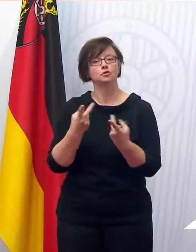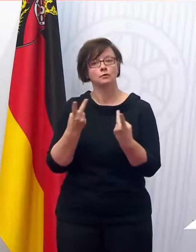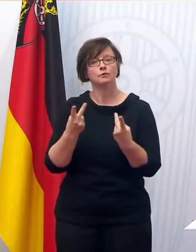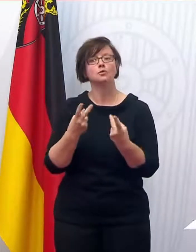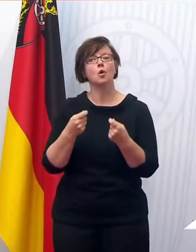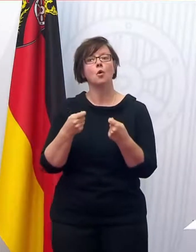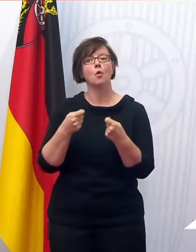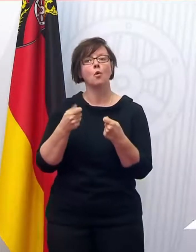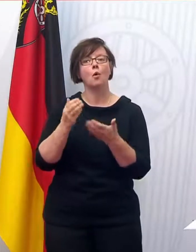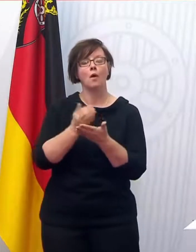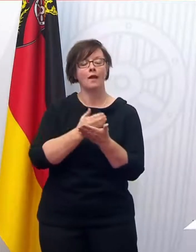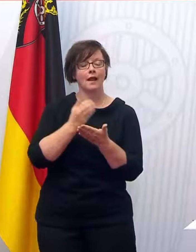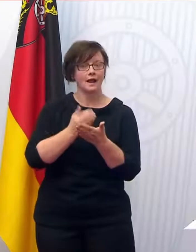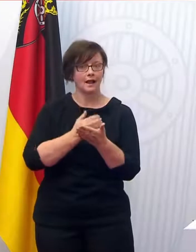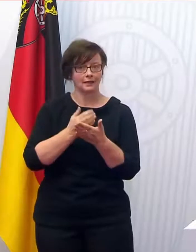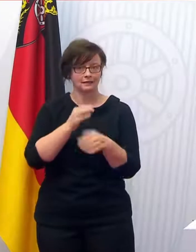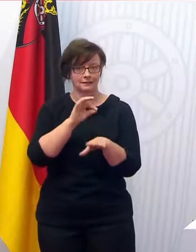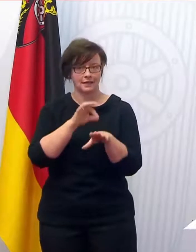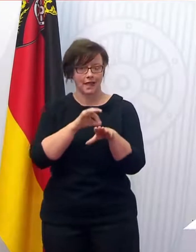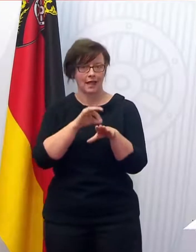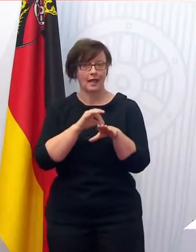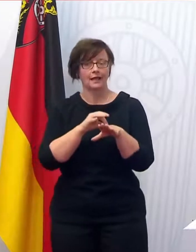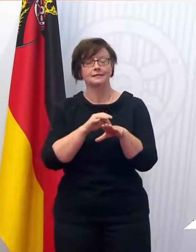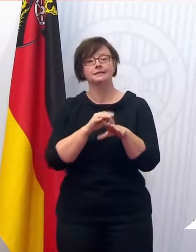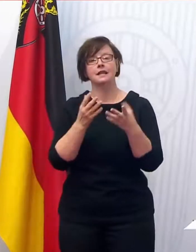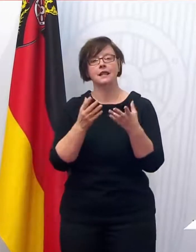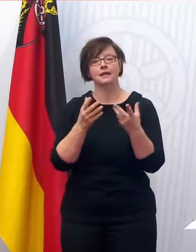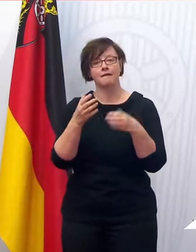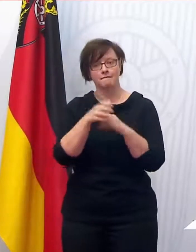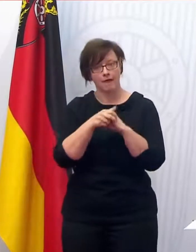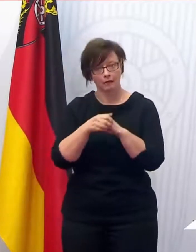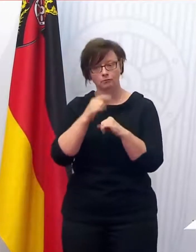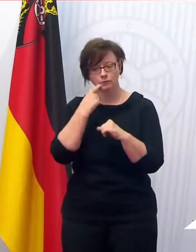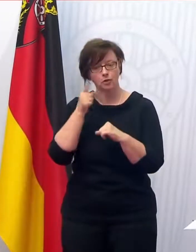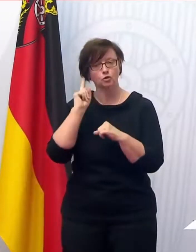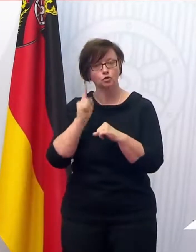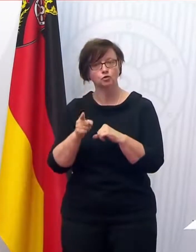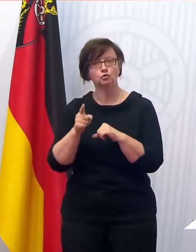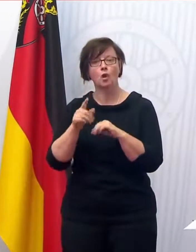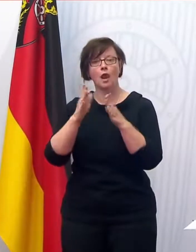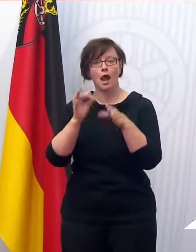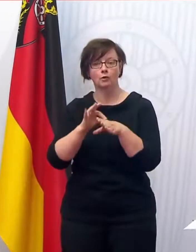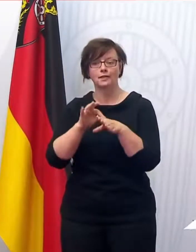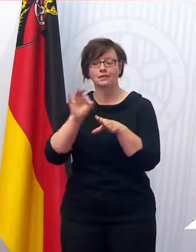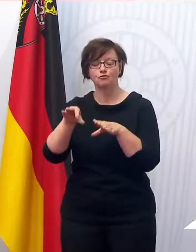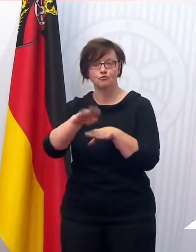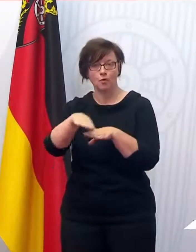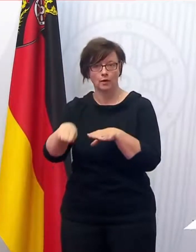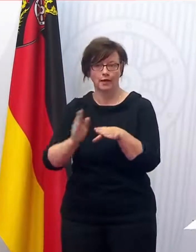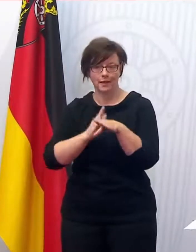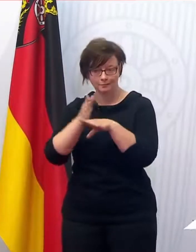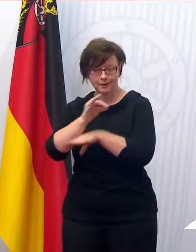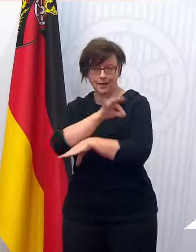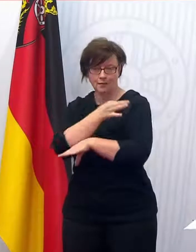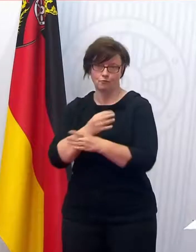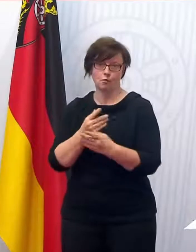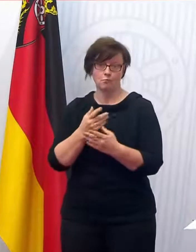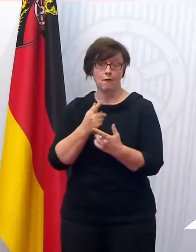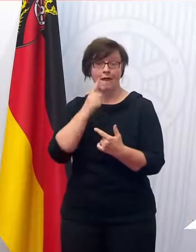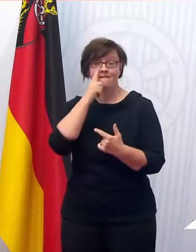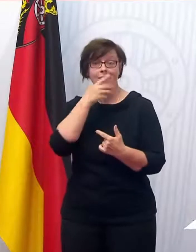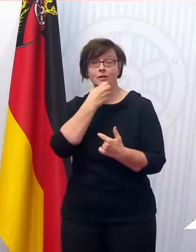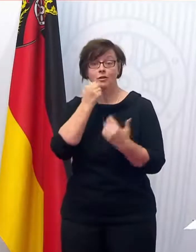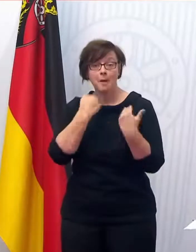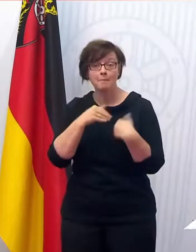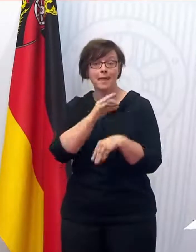dafür plädiert, dass die tragende Säule der Impfungen der Kinder in den Arztpraxen erfolgen soll, um, falls über den Sommer dann noch mehr Impfstoff kommt,